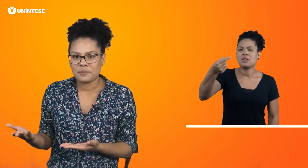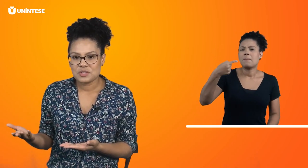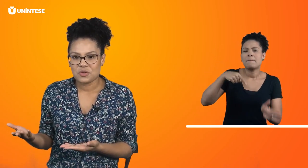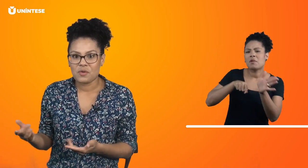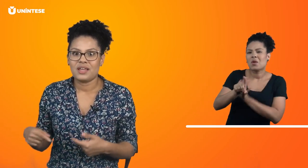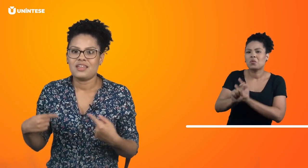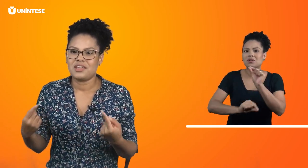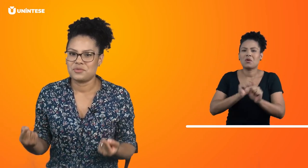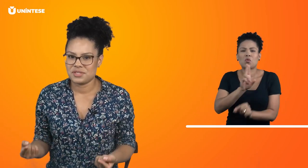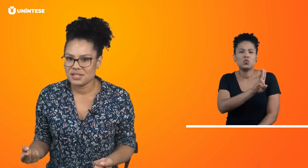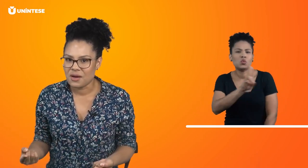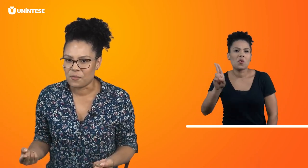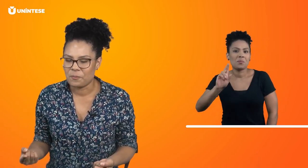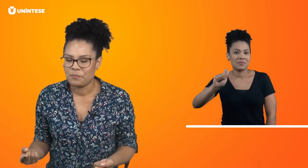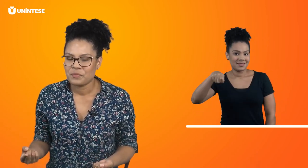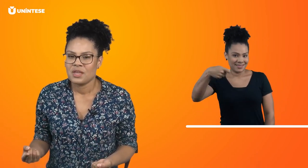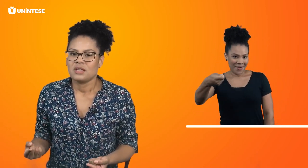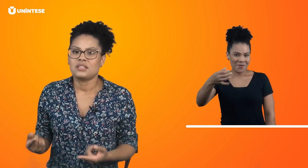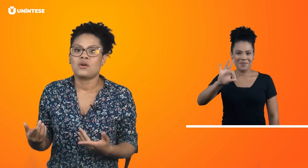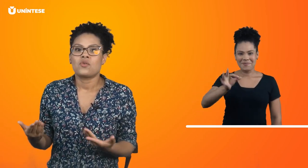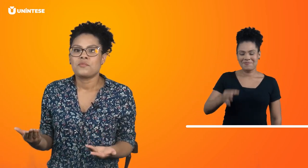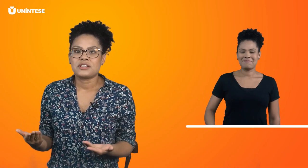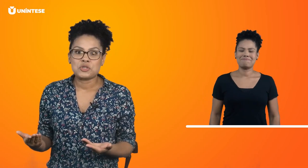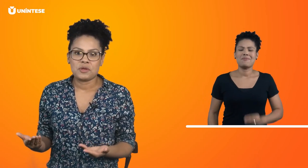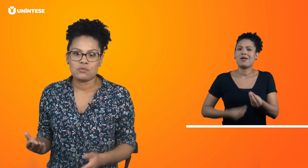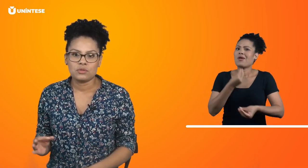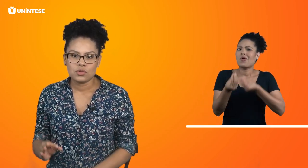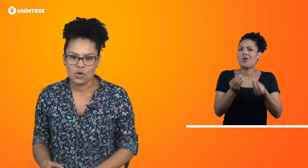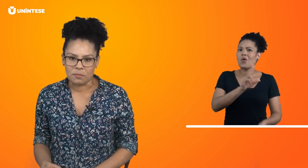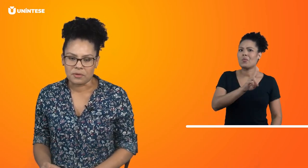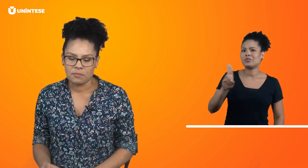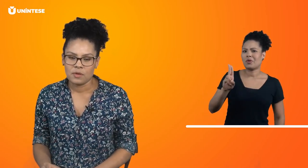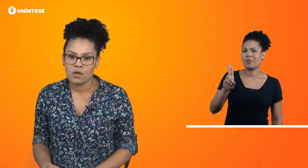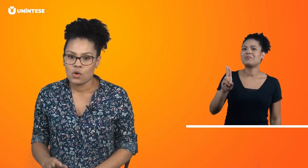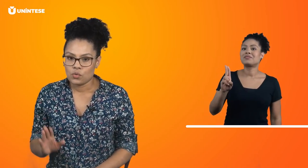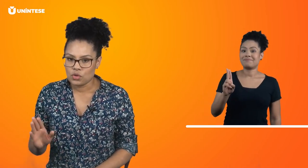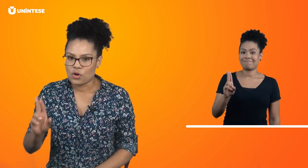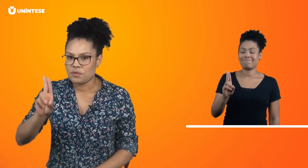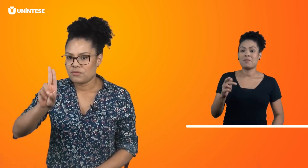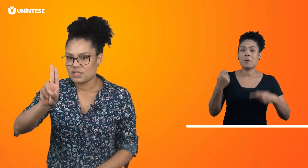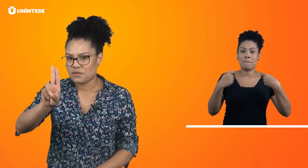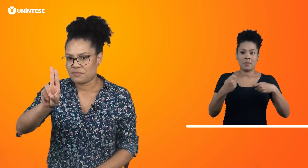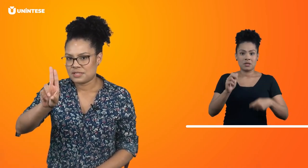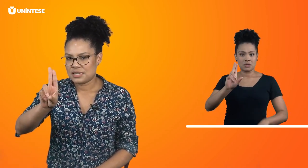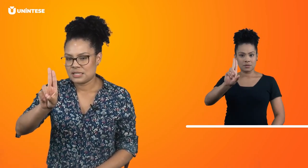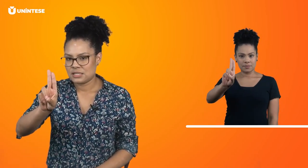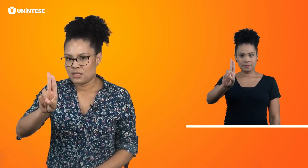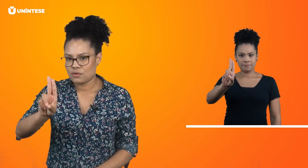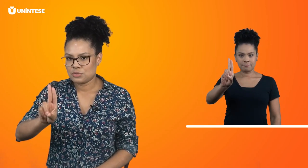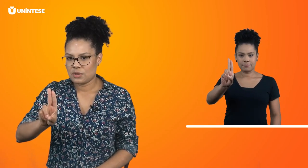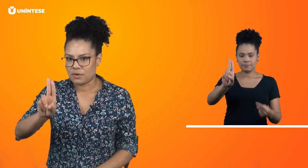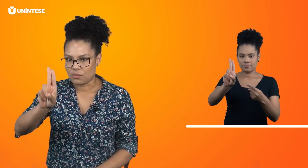pessoa e o sinal. Então, como que a gente pergunta o nome? O nome você vai fazer assim com a sua mão,